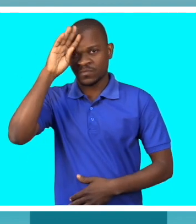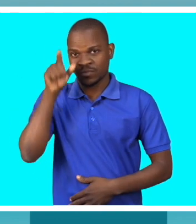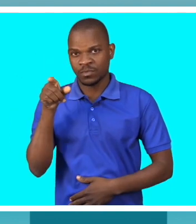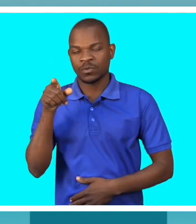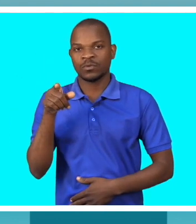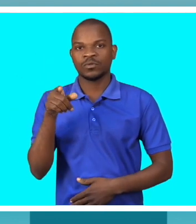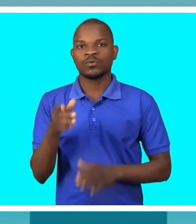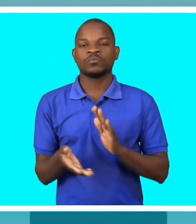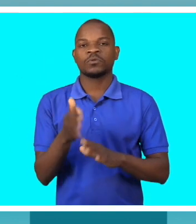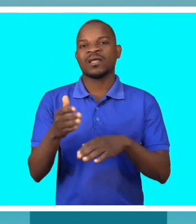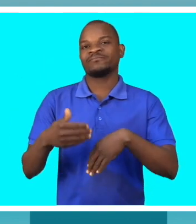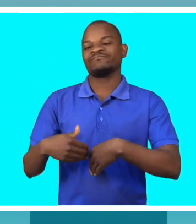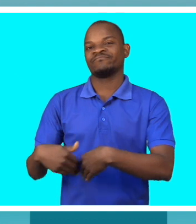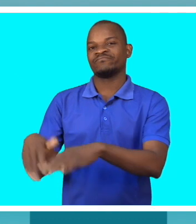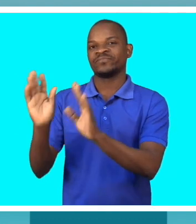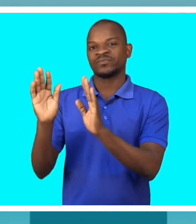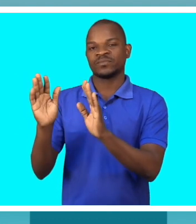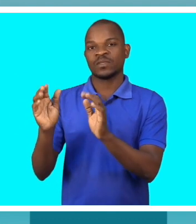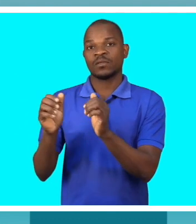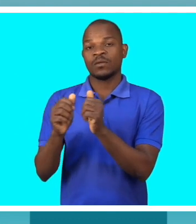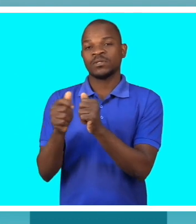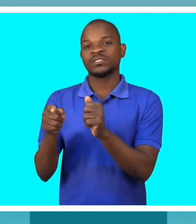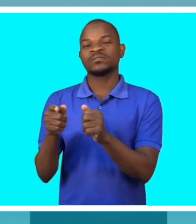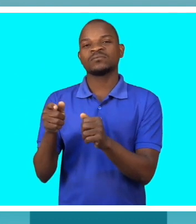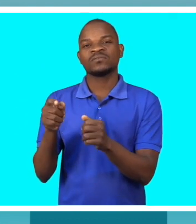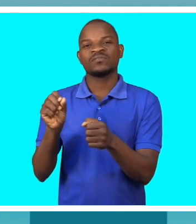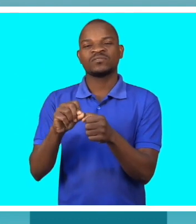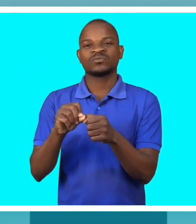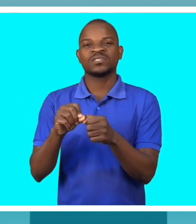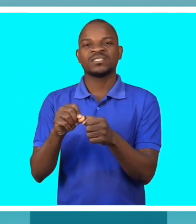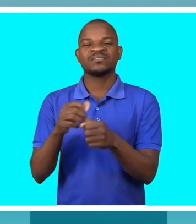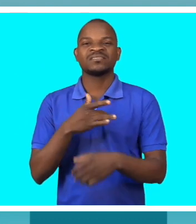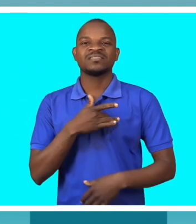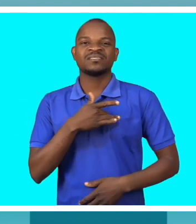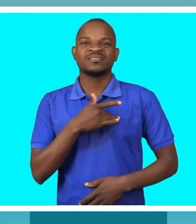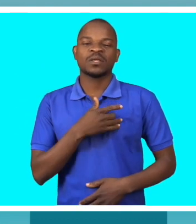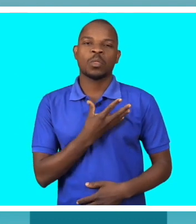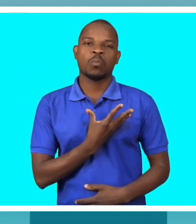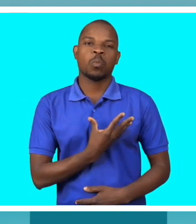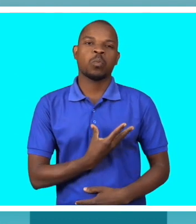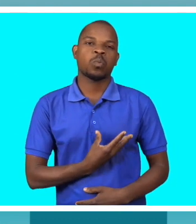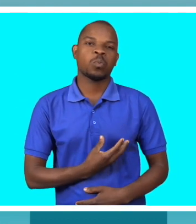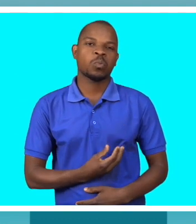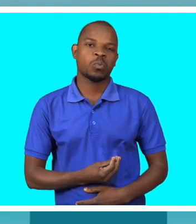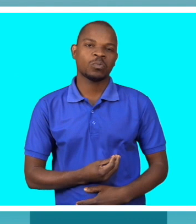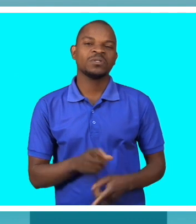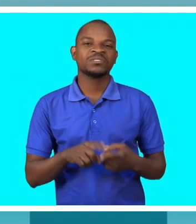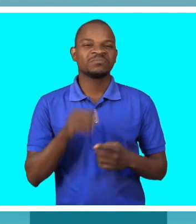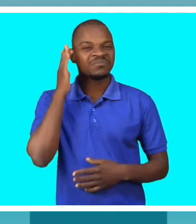ficando abandonado. E isso deixa ele muito deprimido e com ideias suicidas que nós não